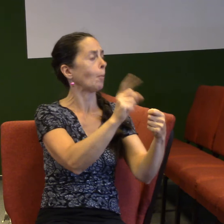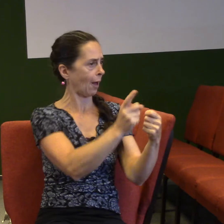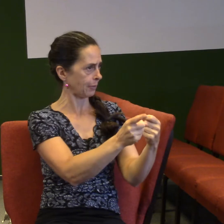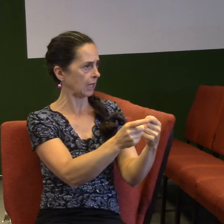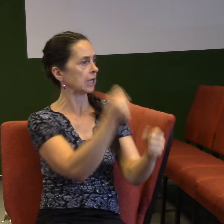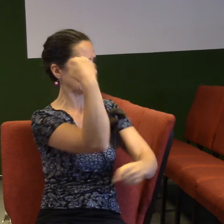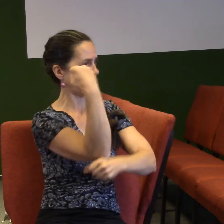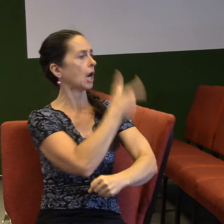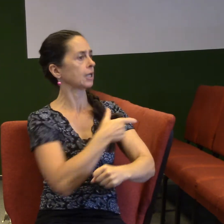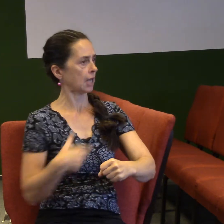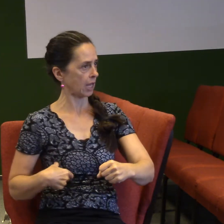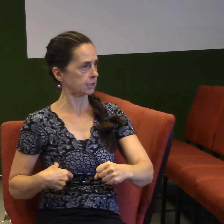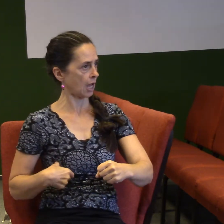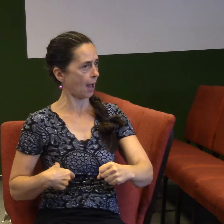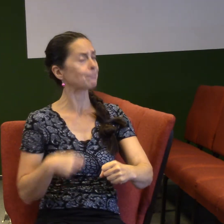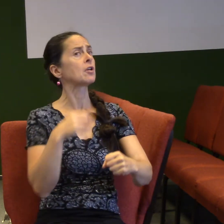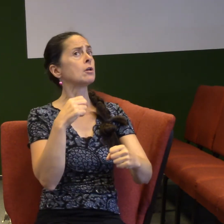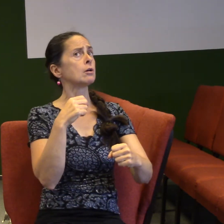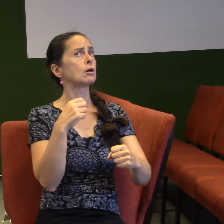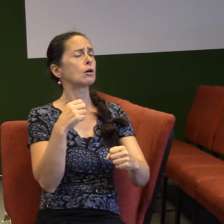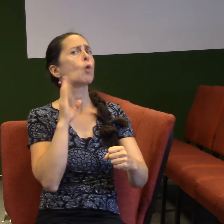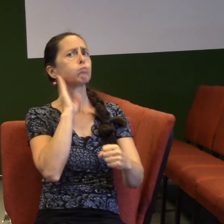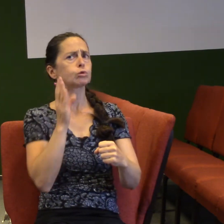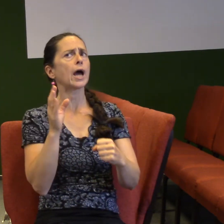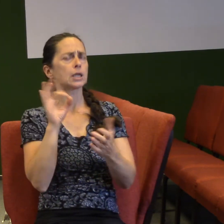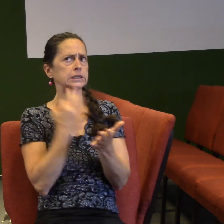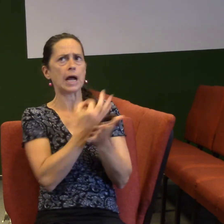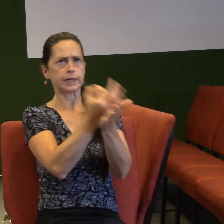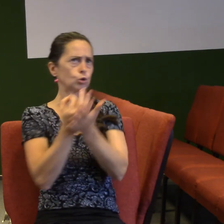Když budeme mít duchovní dáry a sloužit prostě sebe víc